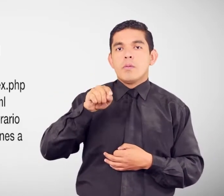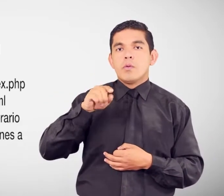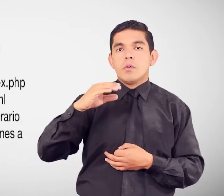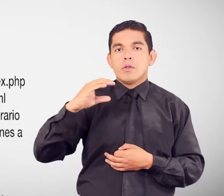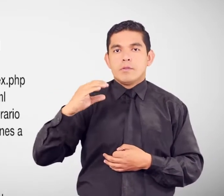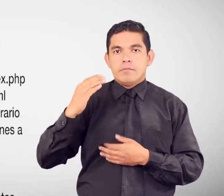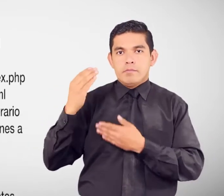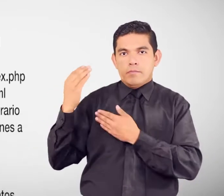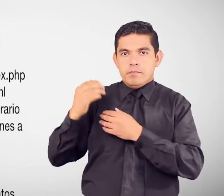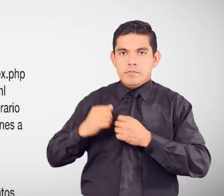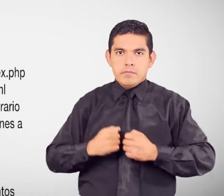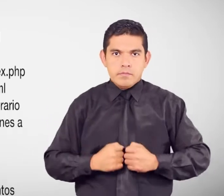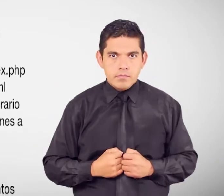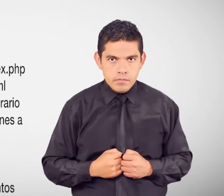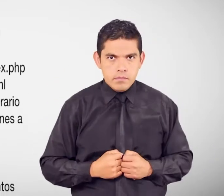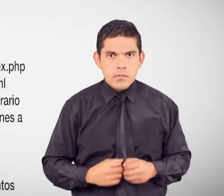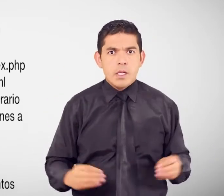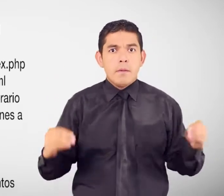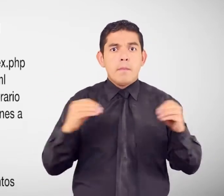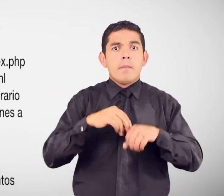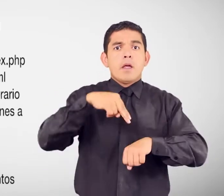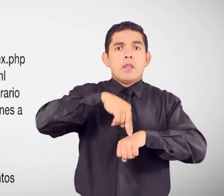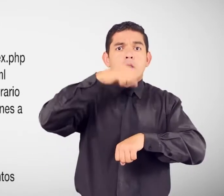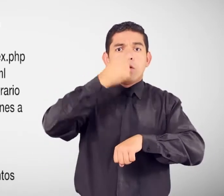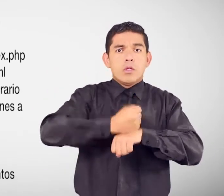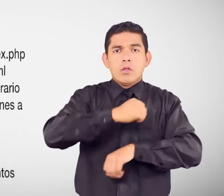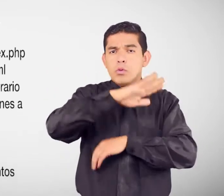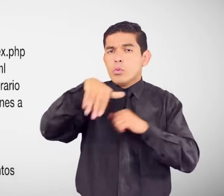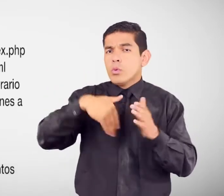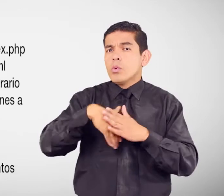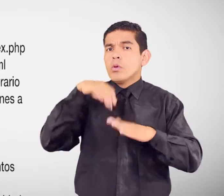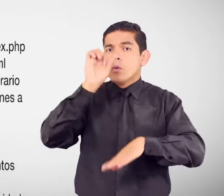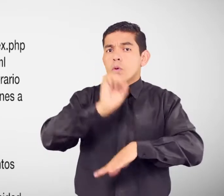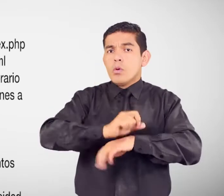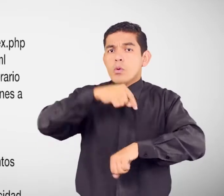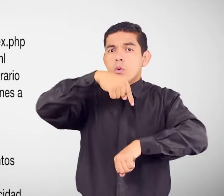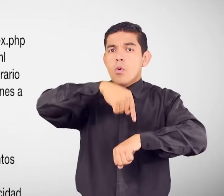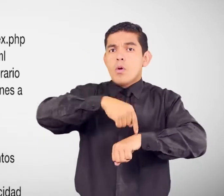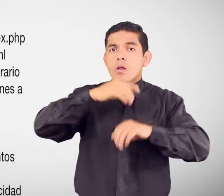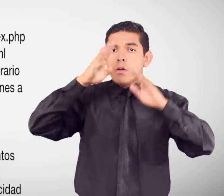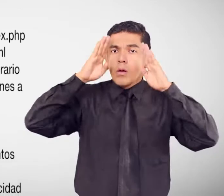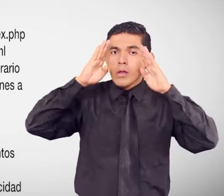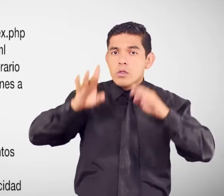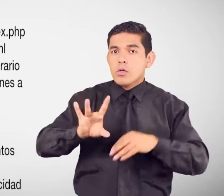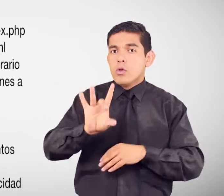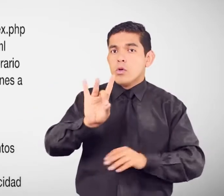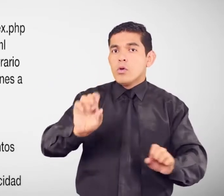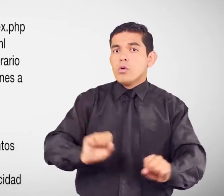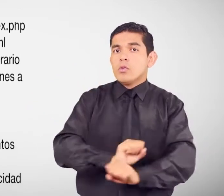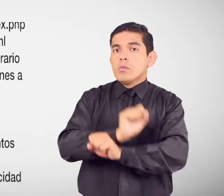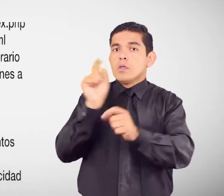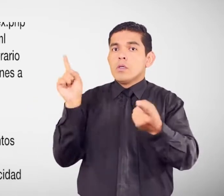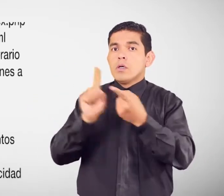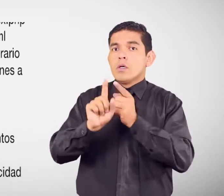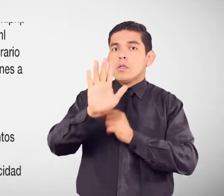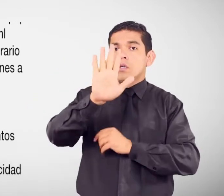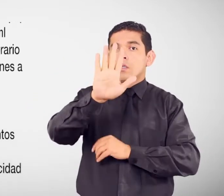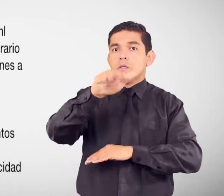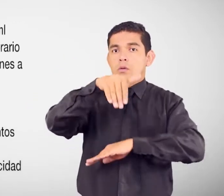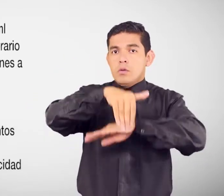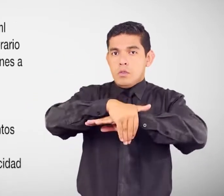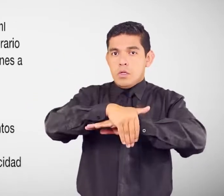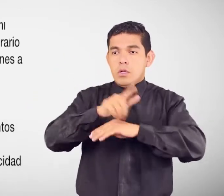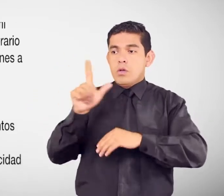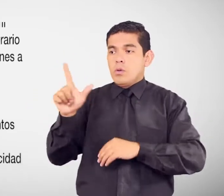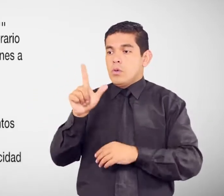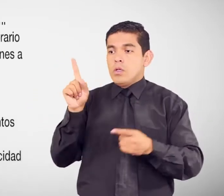Existen notarías a nivel nacional El horario de atención Es de 8 de la mañana a 17 horas De lunes